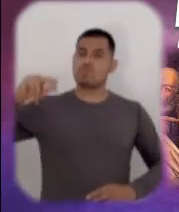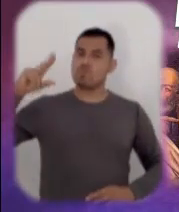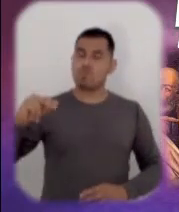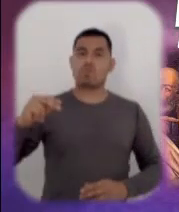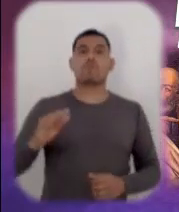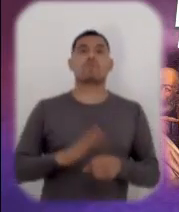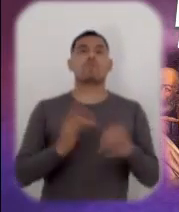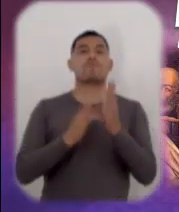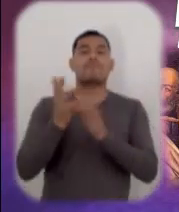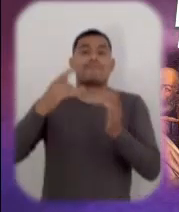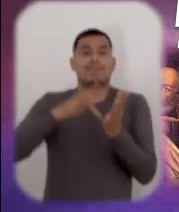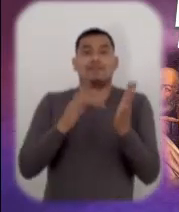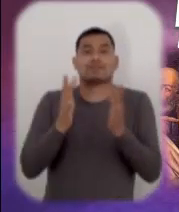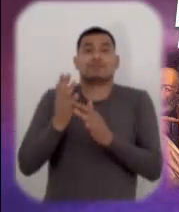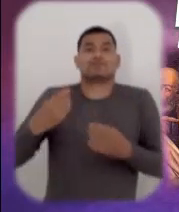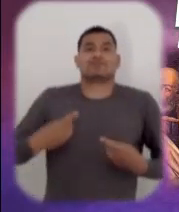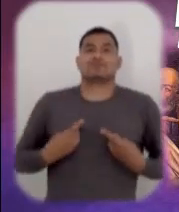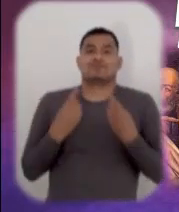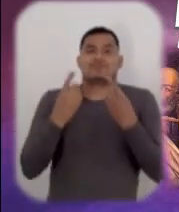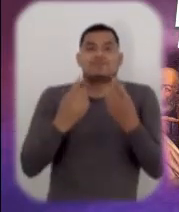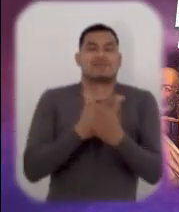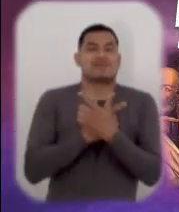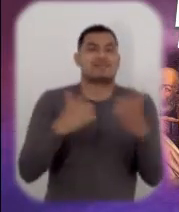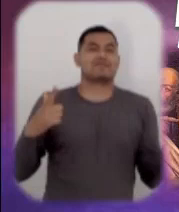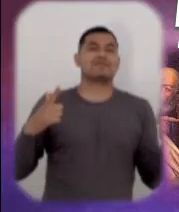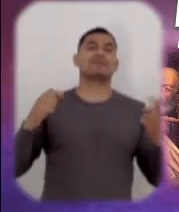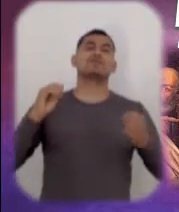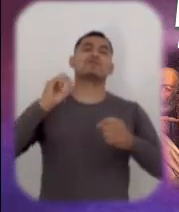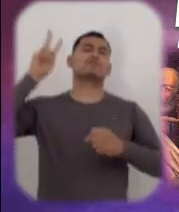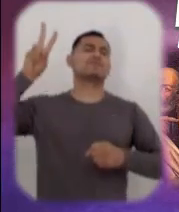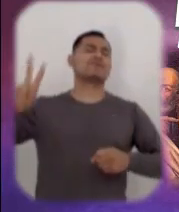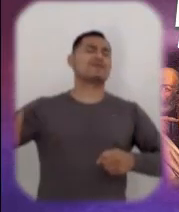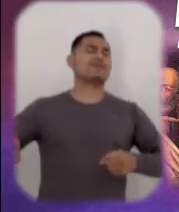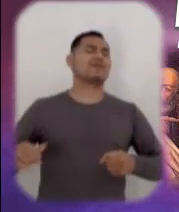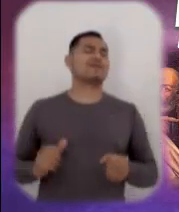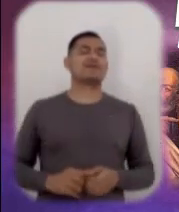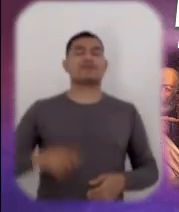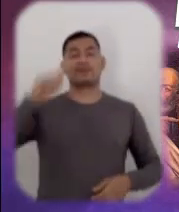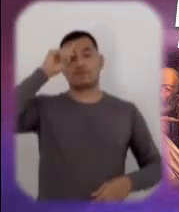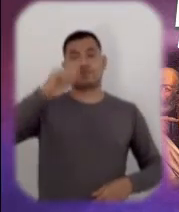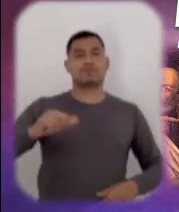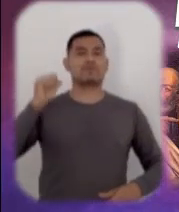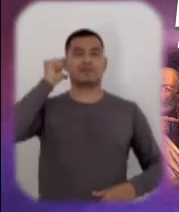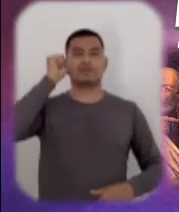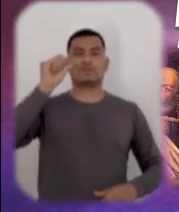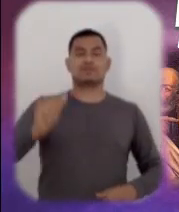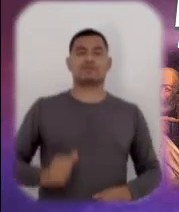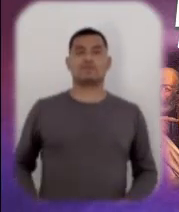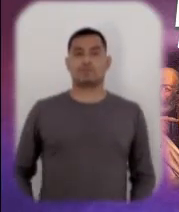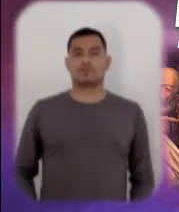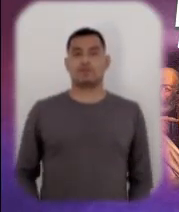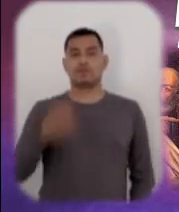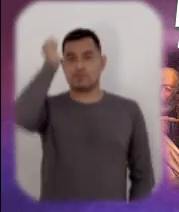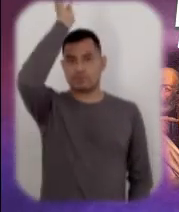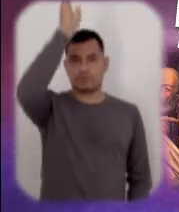por Cristo podemos ser libres. Él nos ofrece la verdadera libertad. El Señor